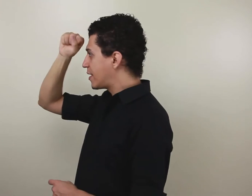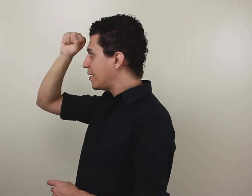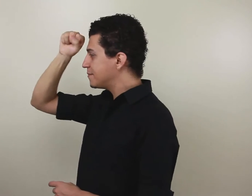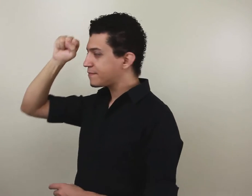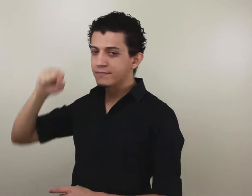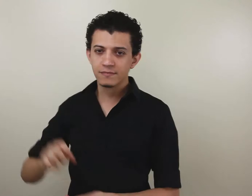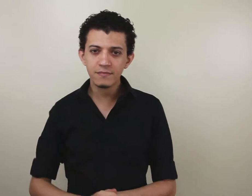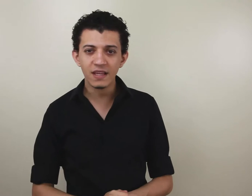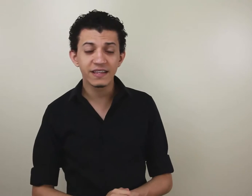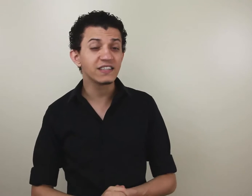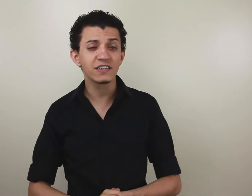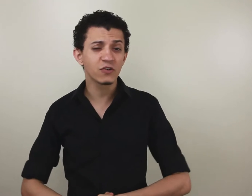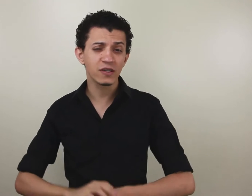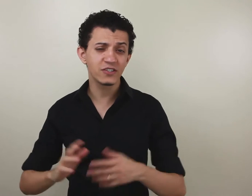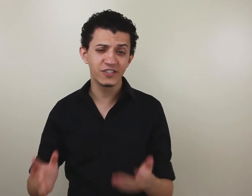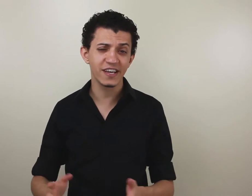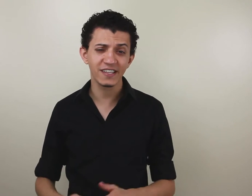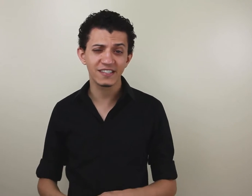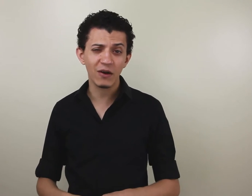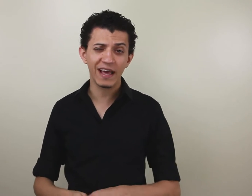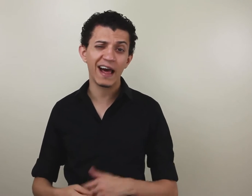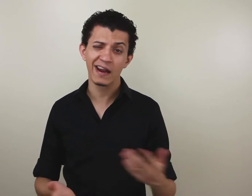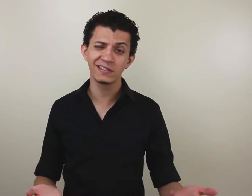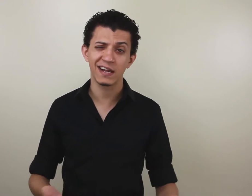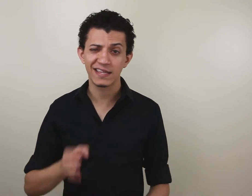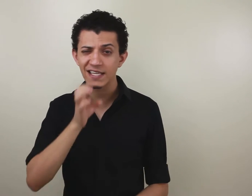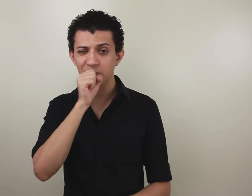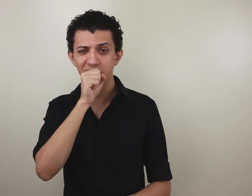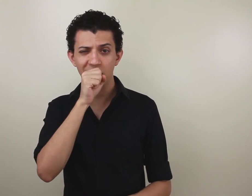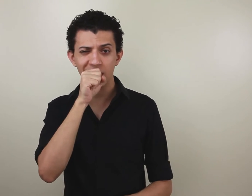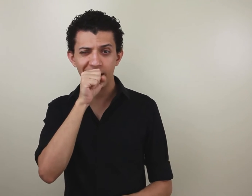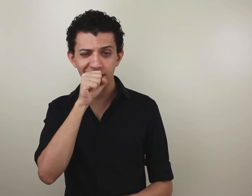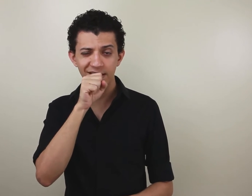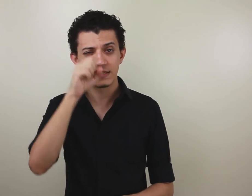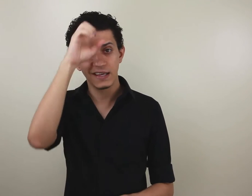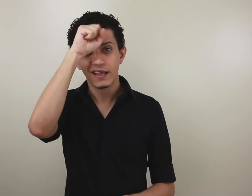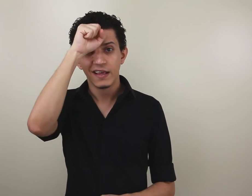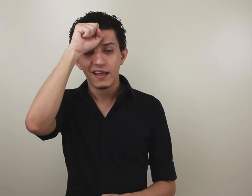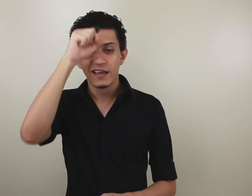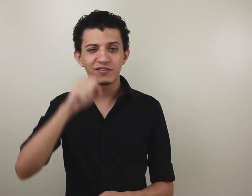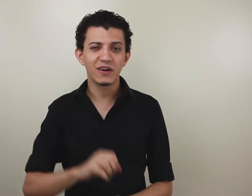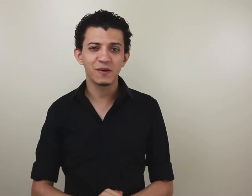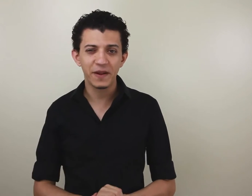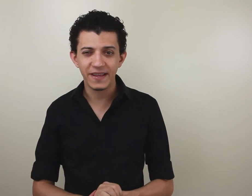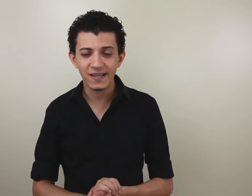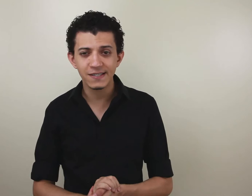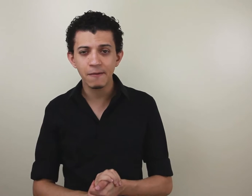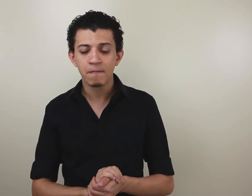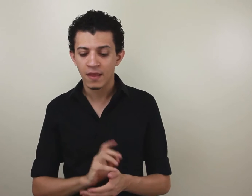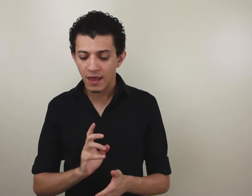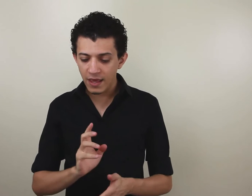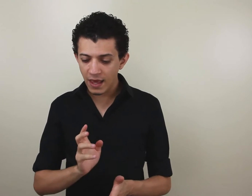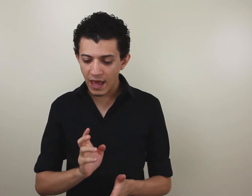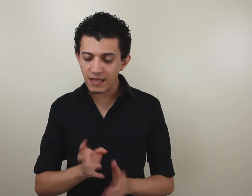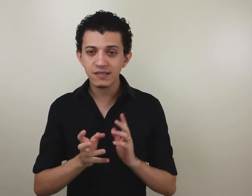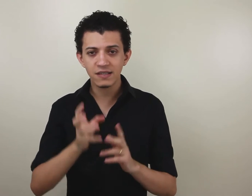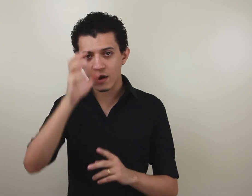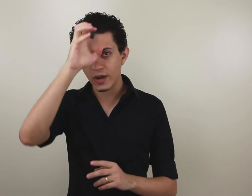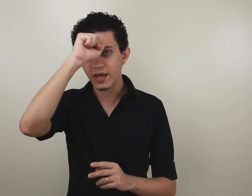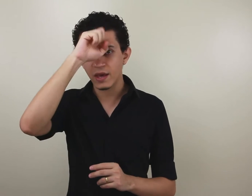ok? Tem gente que gosta de dizer que esse sinal aqui é laranja na testa, porque o sinal de laranja é assim e o sinal de aprender é assim. E esse sinal aqui,